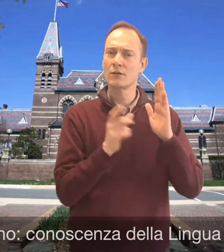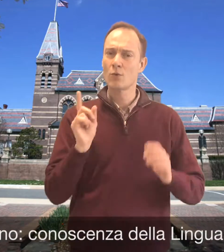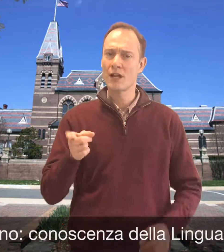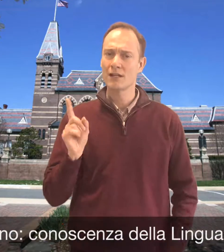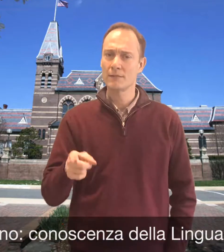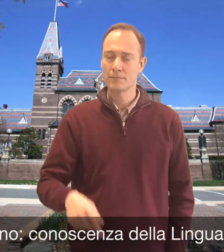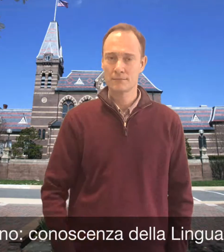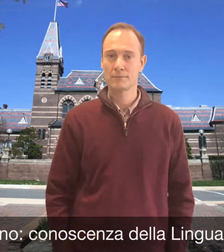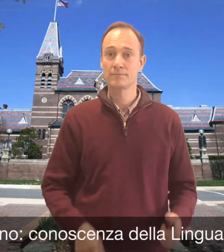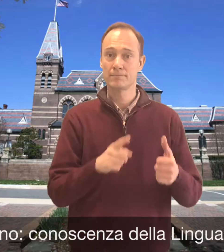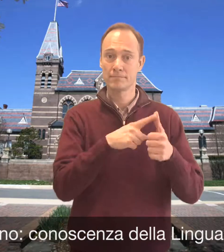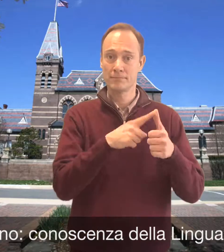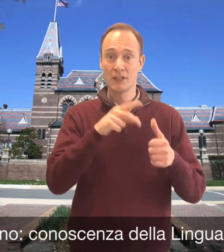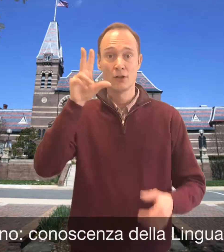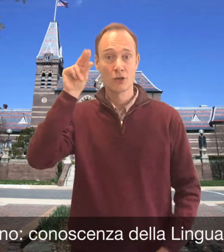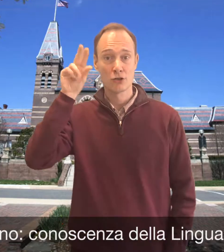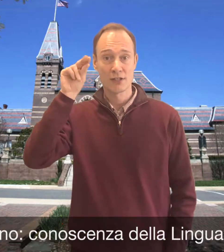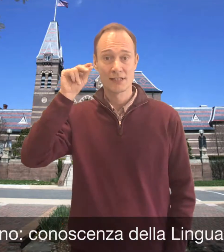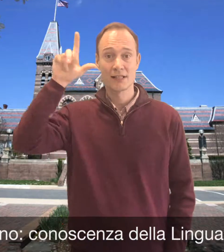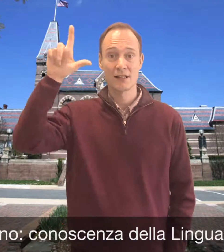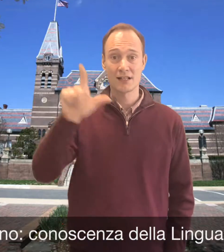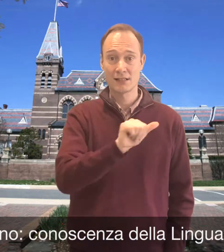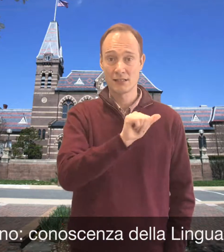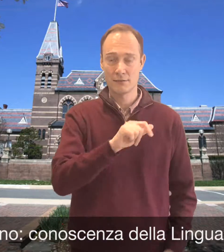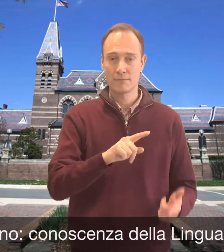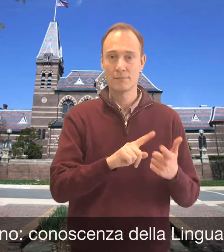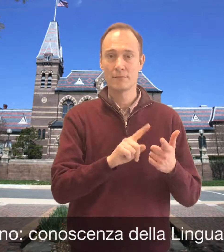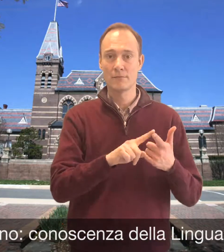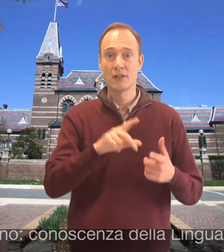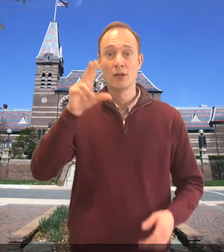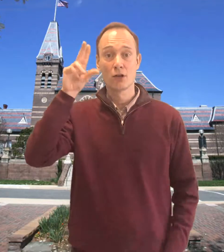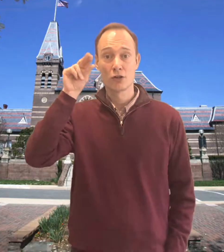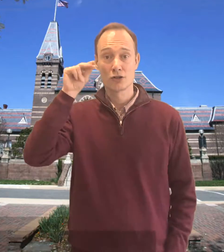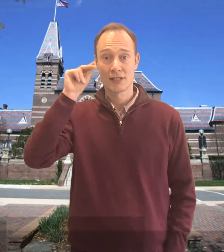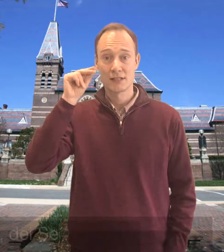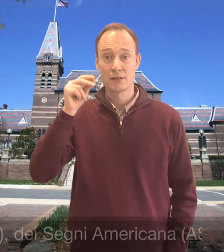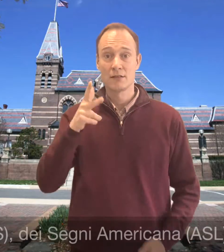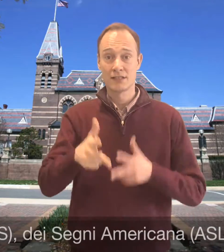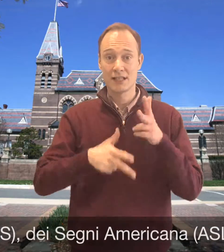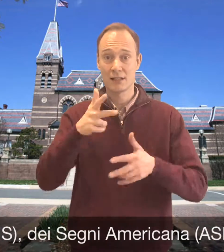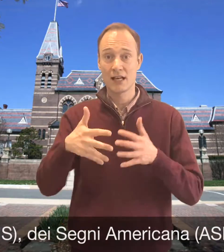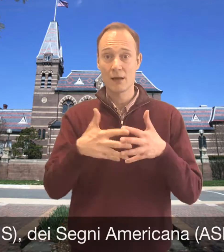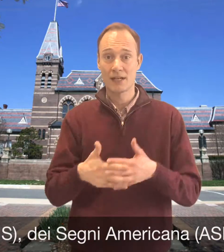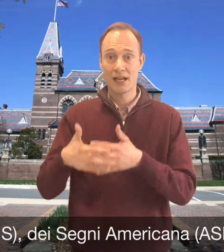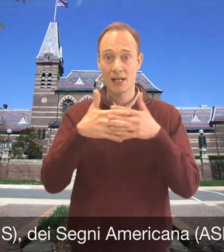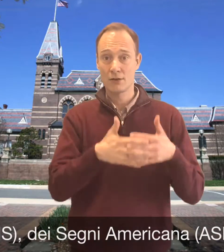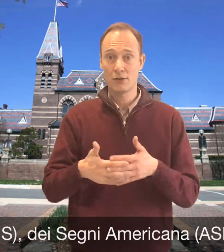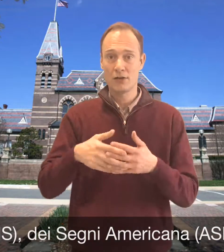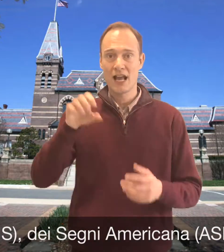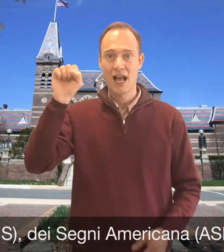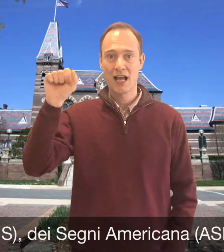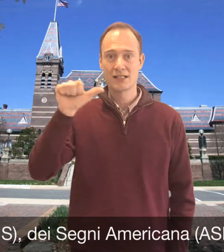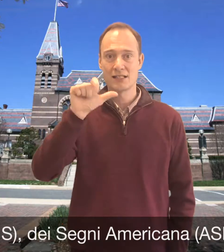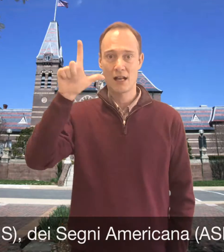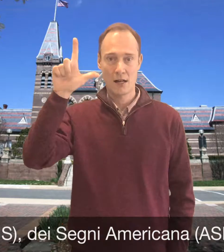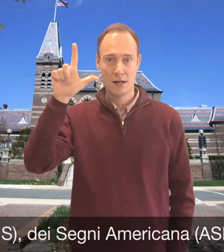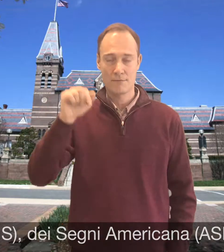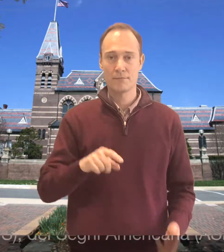requisiti sono conoscenza della lingua italiana dei segni, LIS, dei